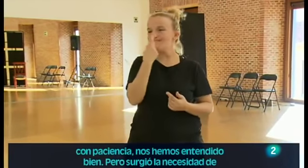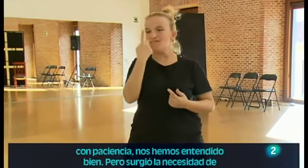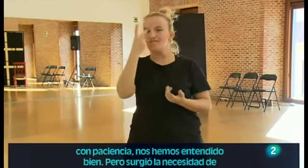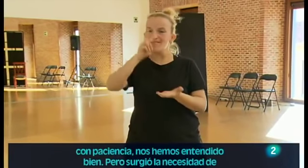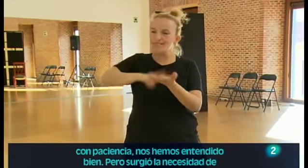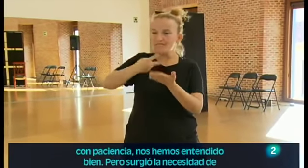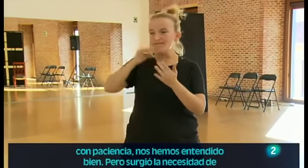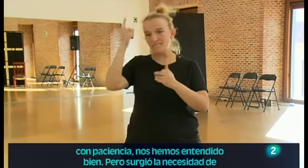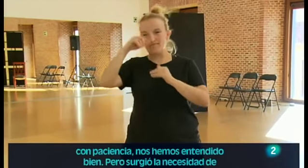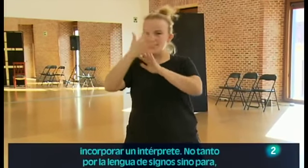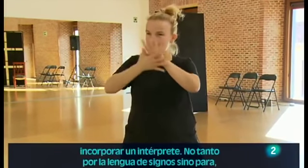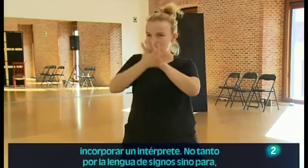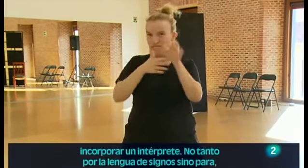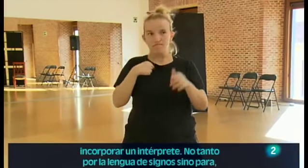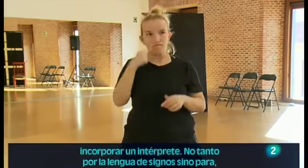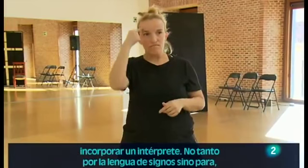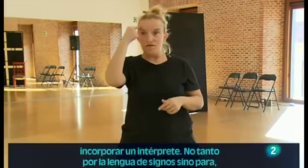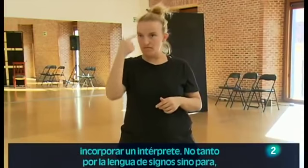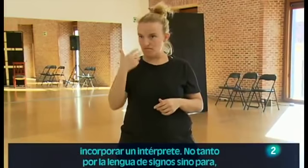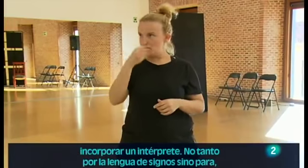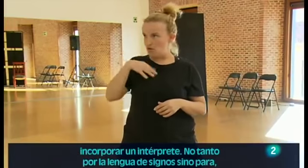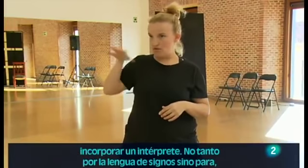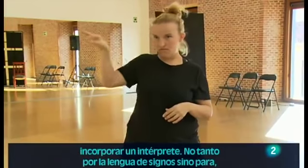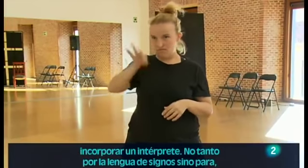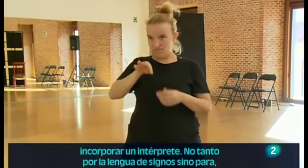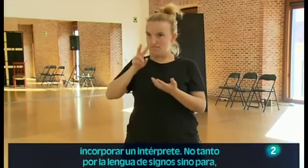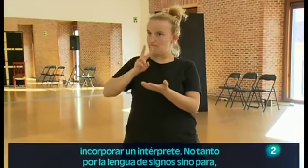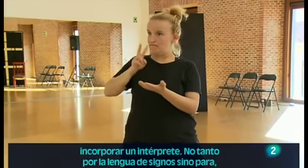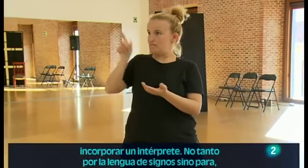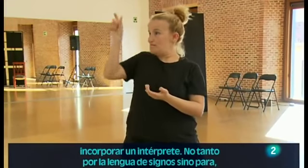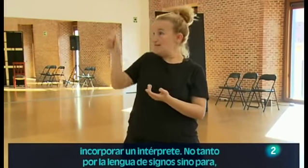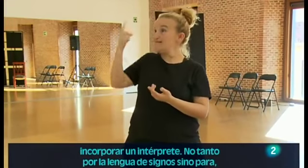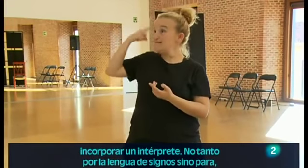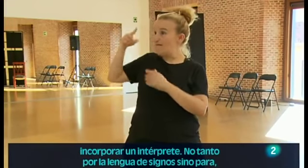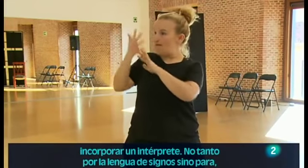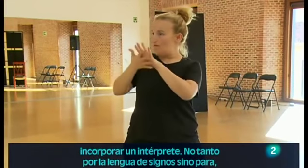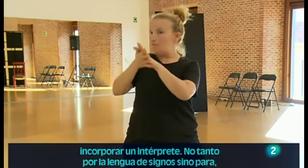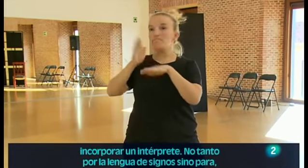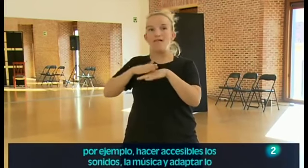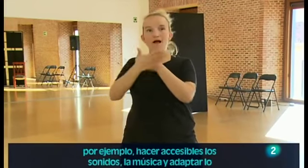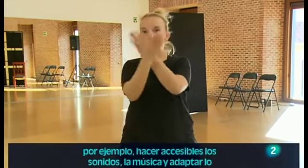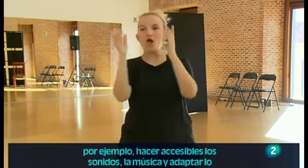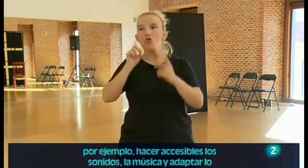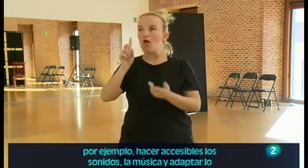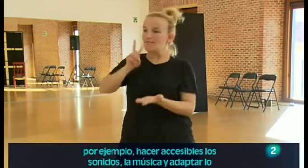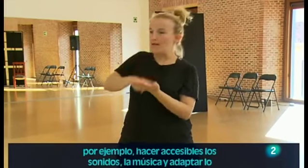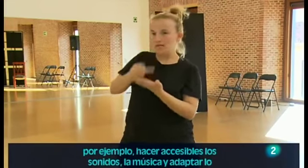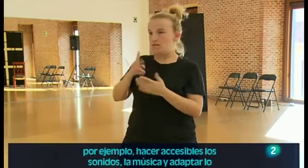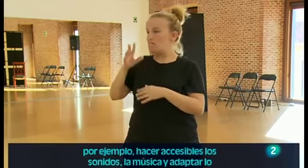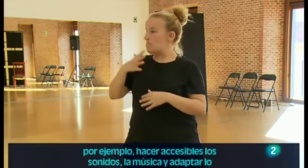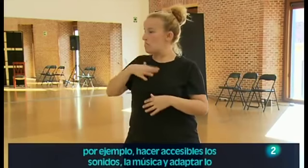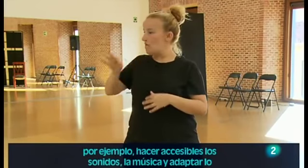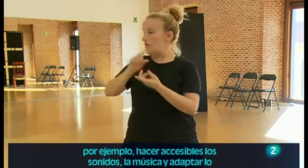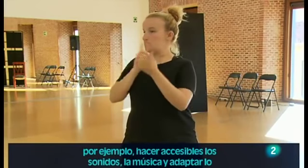Pero surgió la necesidad de incorporar un intérprete. No tanto por la lengua de signos, sino para, por ejemplo,